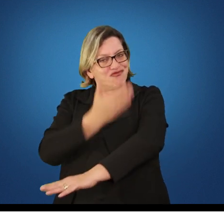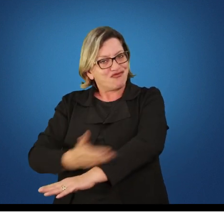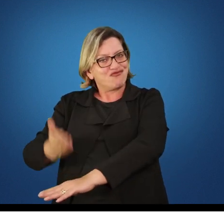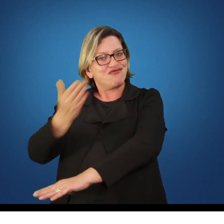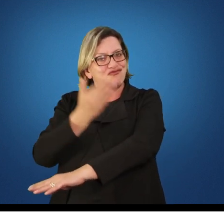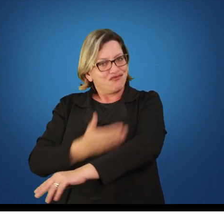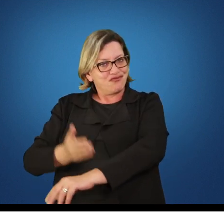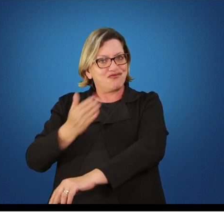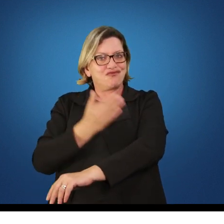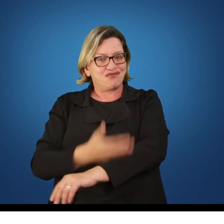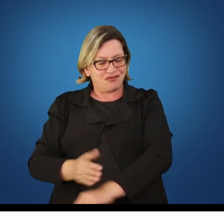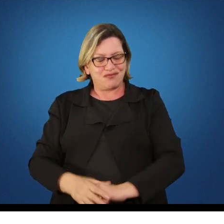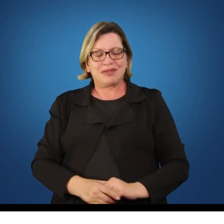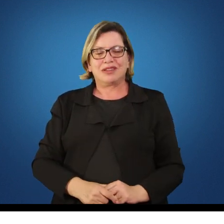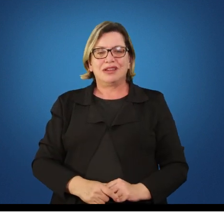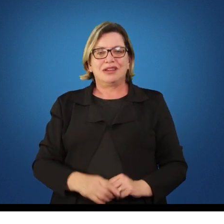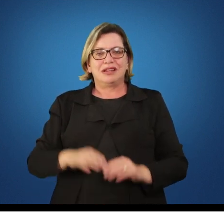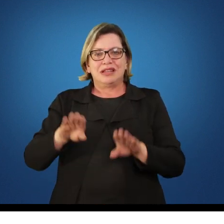Nós vamos falar sobre a questão de avaliação.